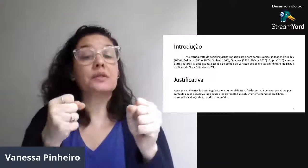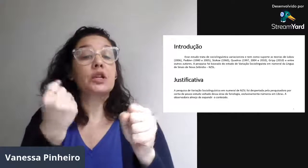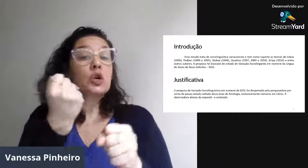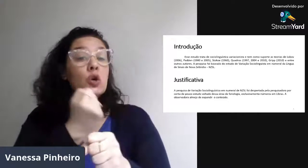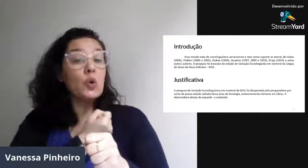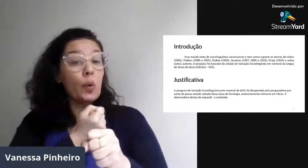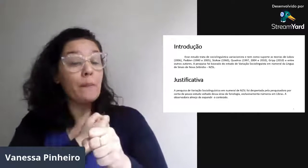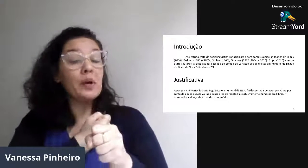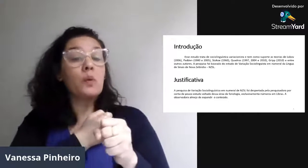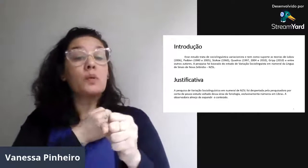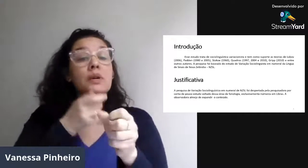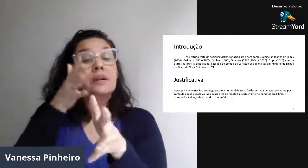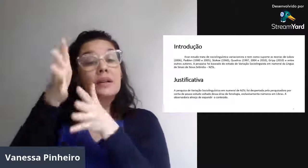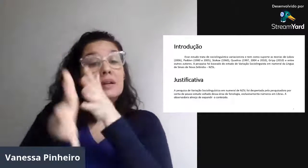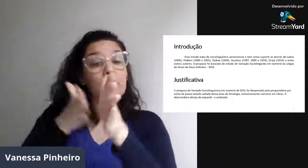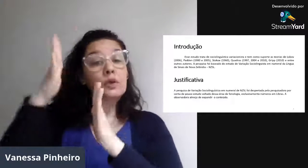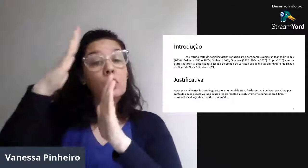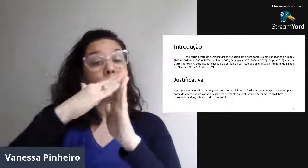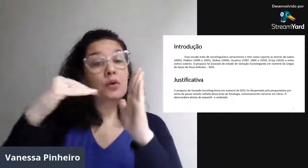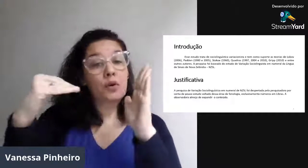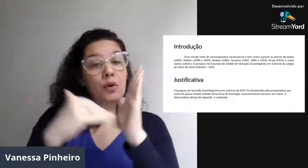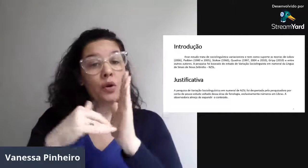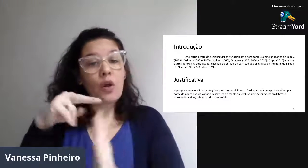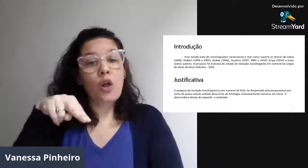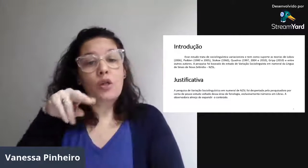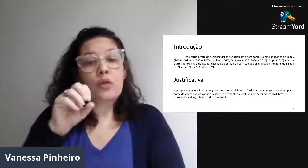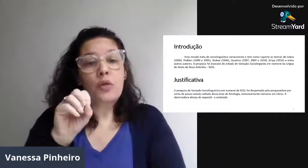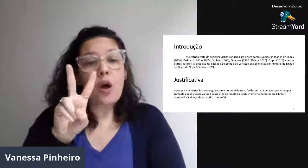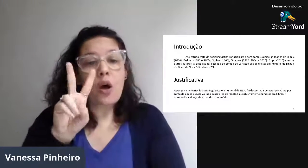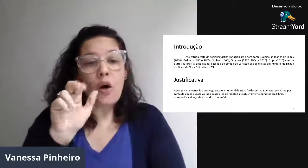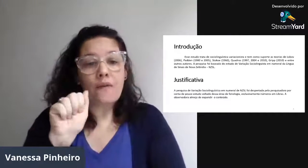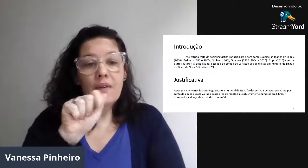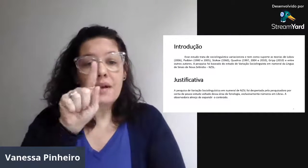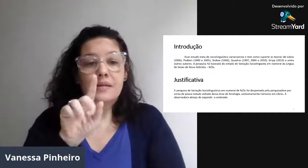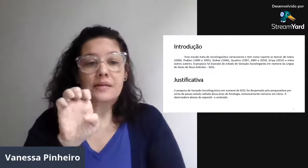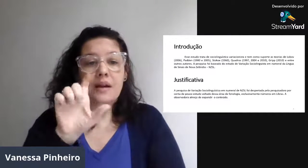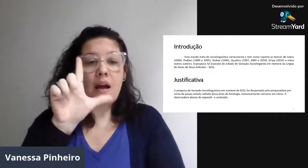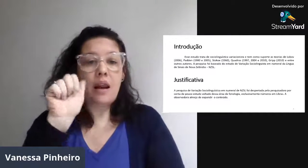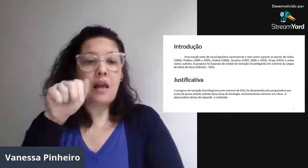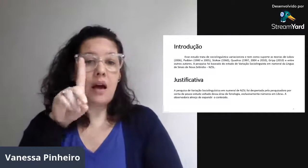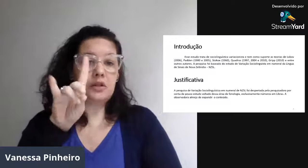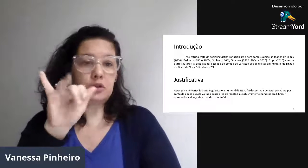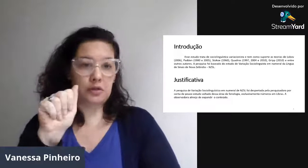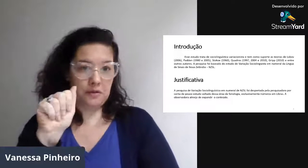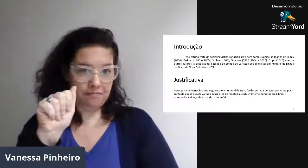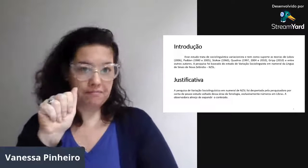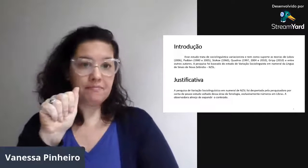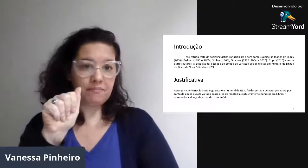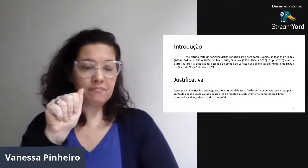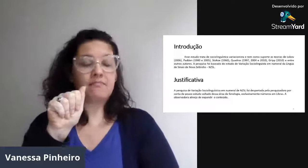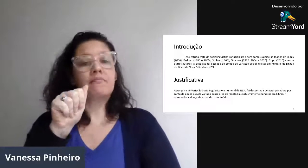linguística de numerais na língua de sinais da Nova Zelândia.